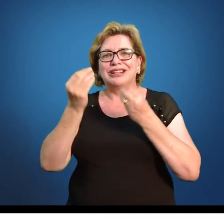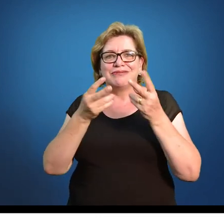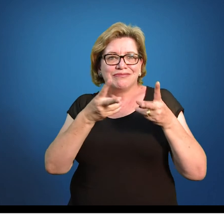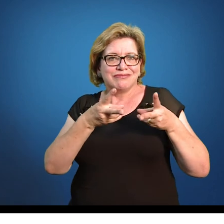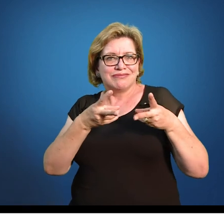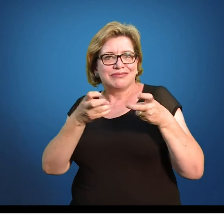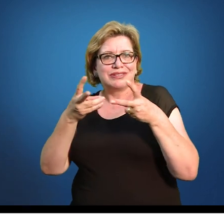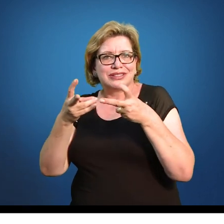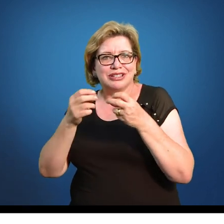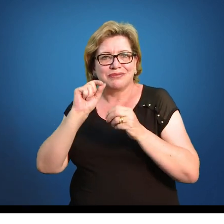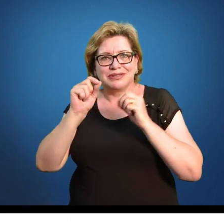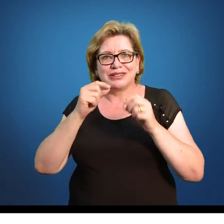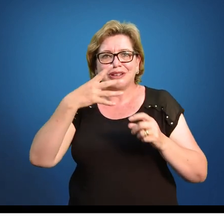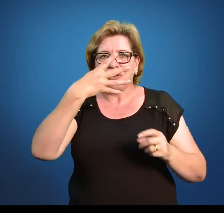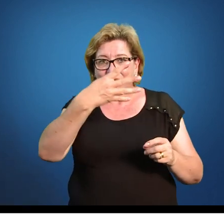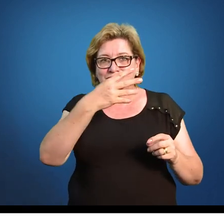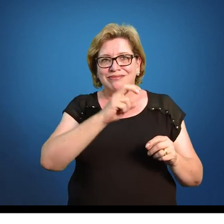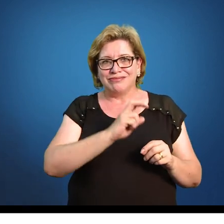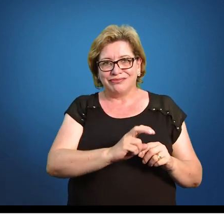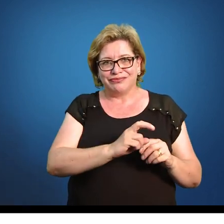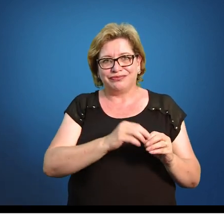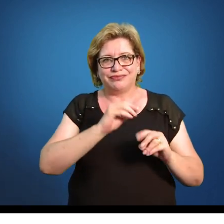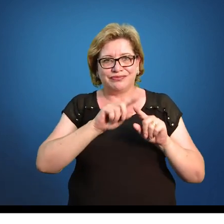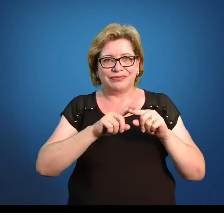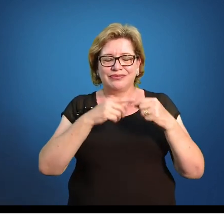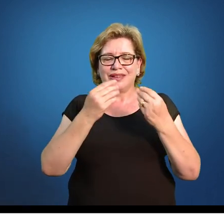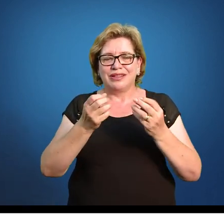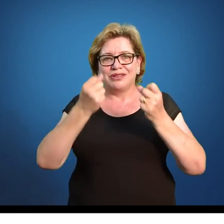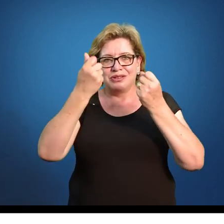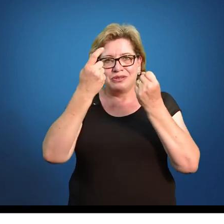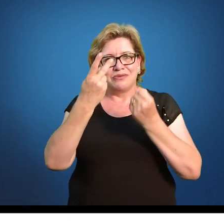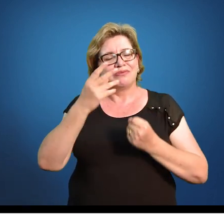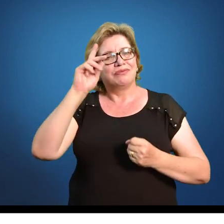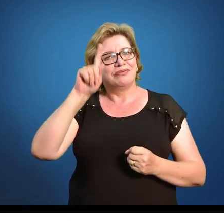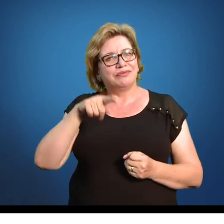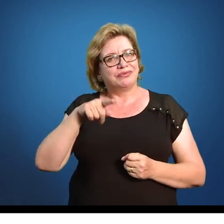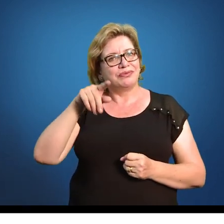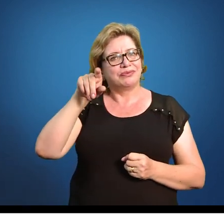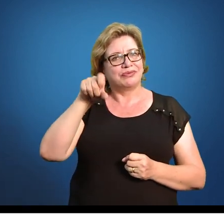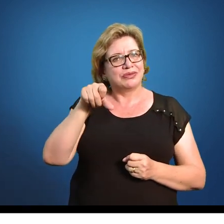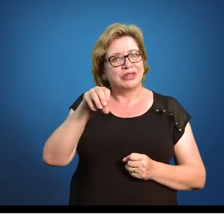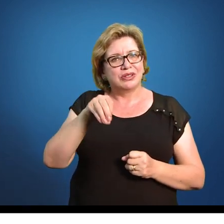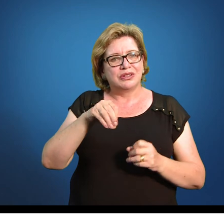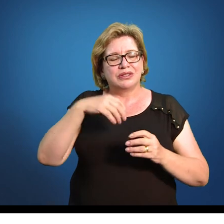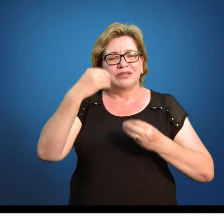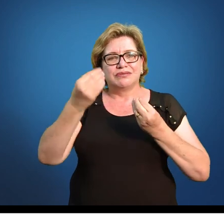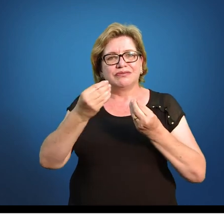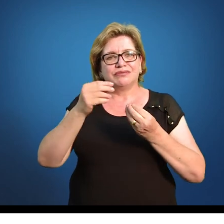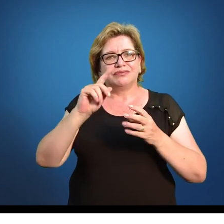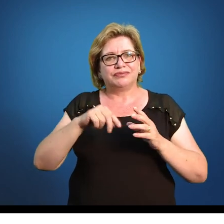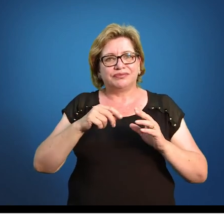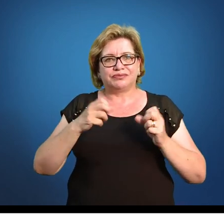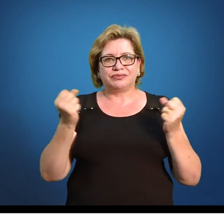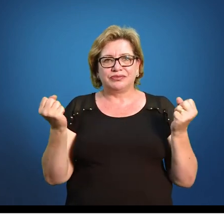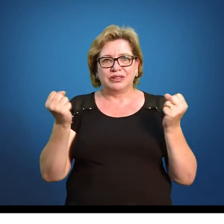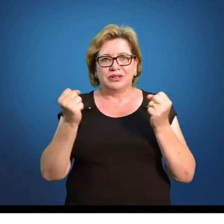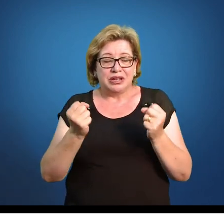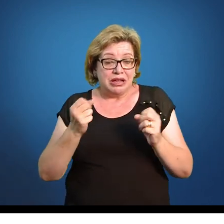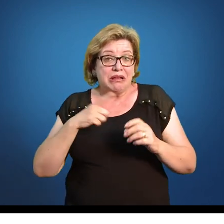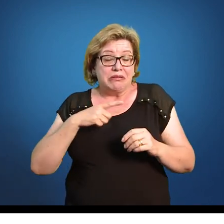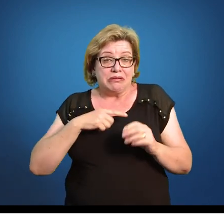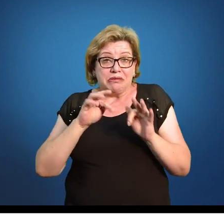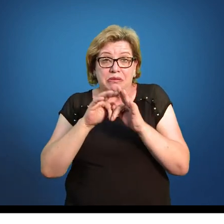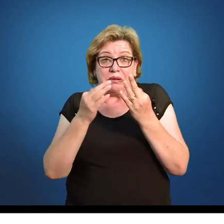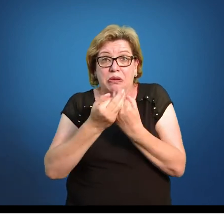nossos dados surgiu só o 4 ou o 5. Mas quando você fala ali, tem até 90%, tem até 3 filhos, nada impede de alguém ter 8,